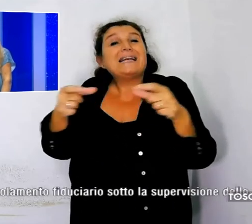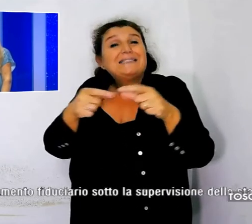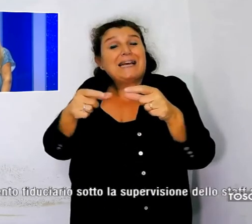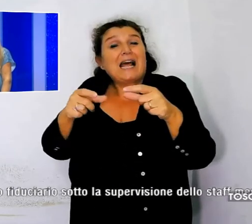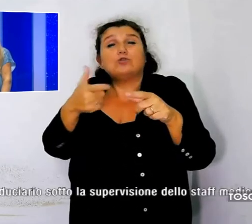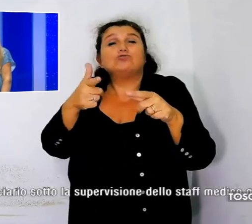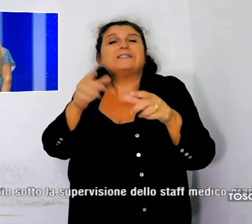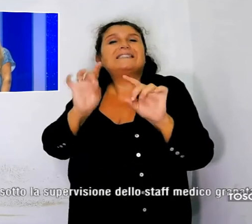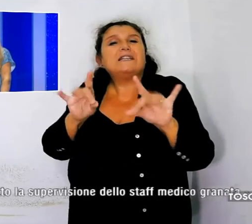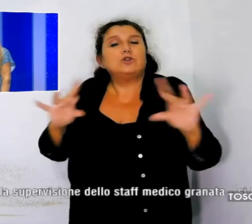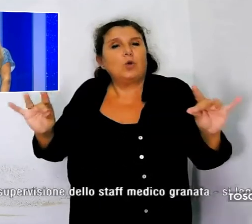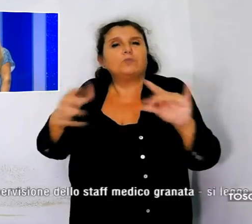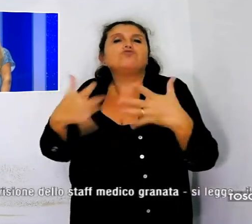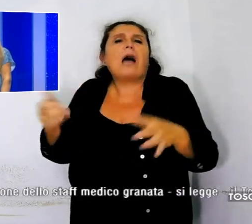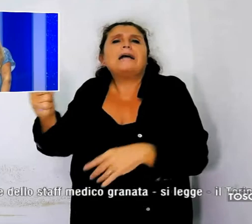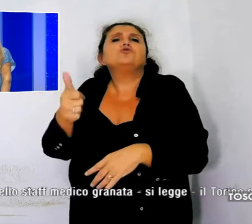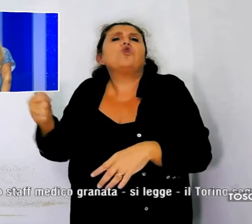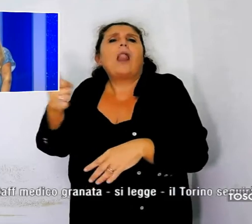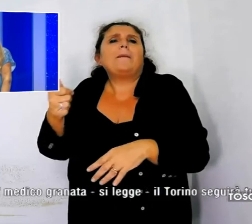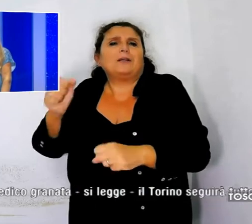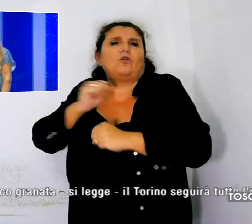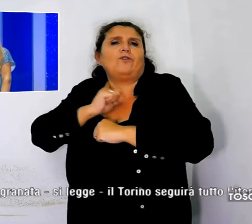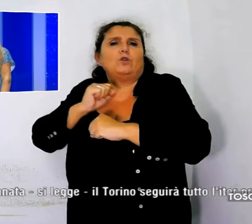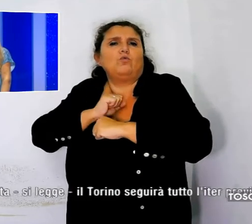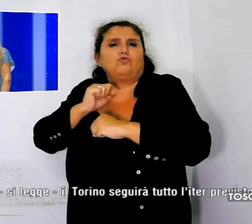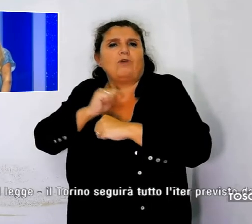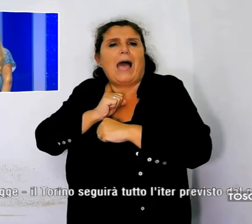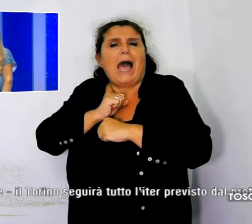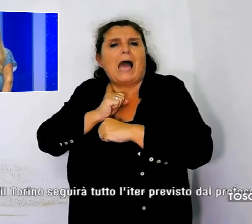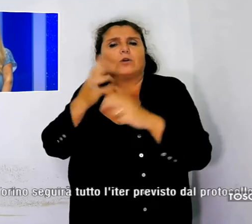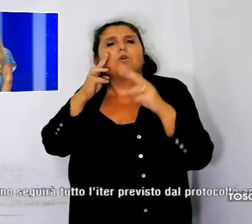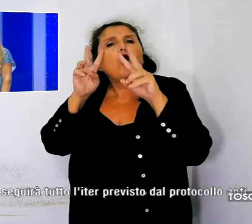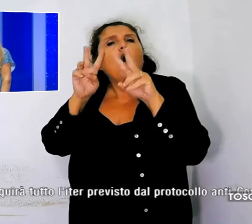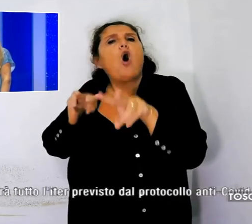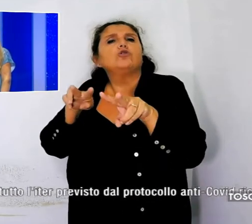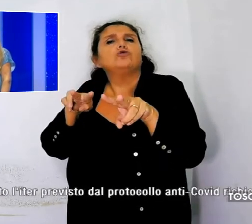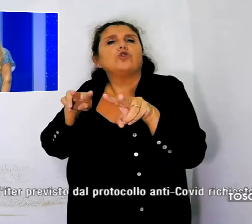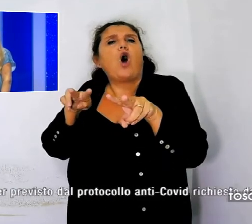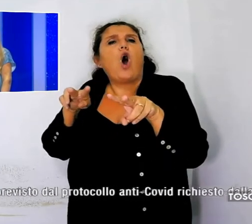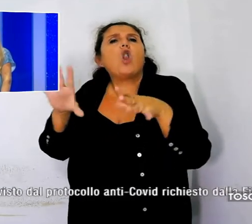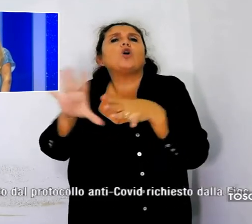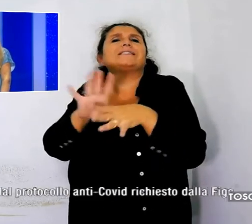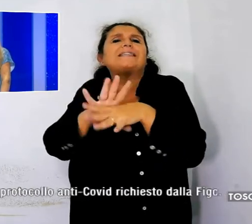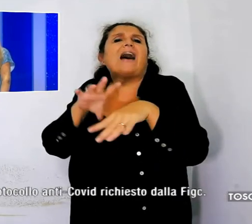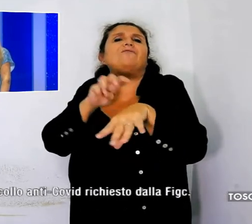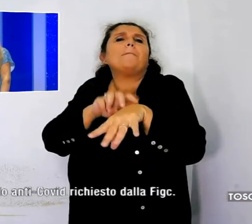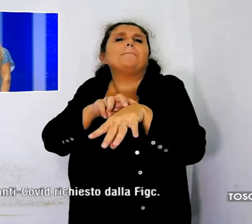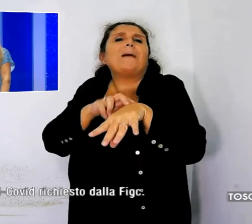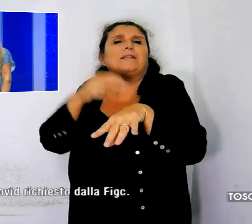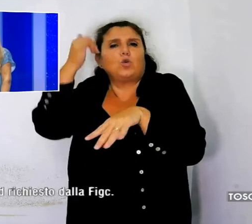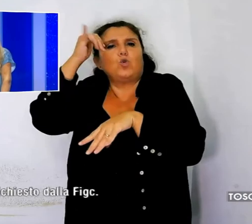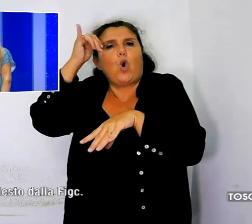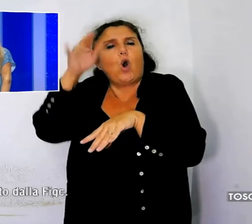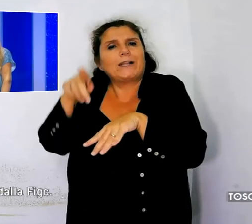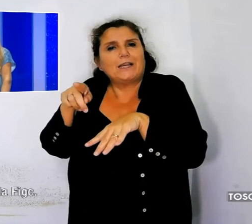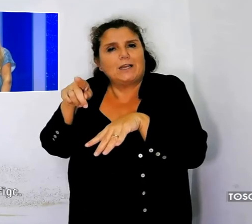già in isolamento fiduciario, sotto la supervisione dello staff medico Granata. Il Torino